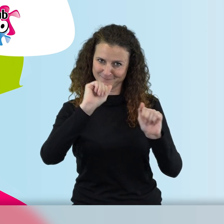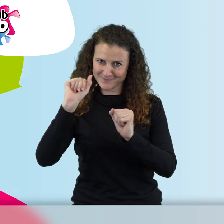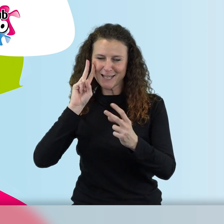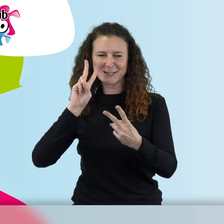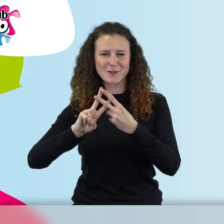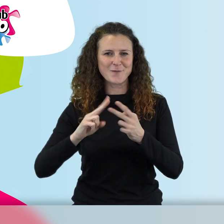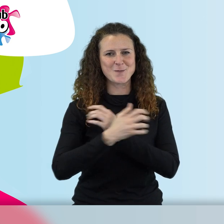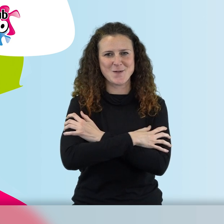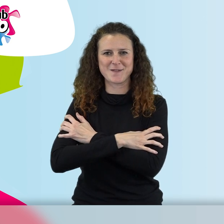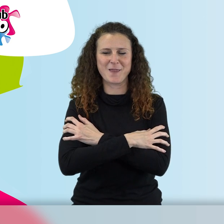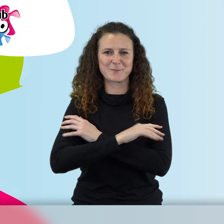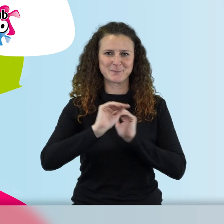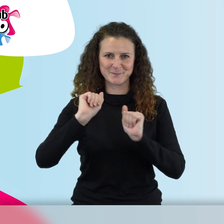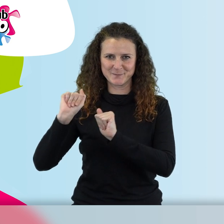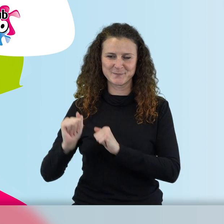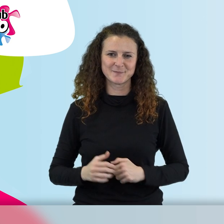un fuerte abrazo.